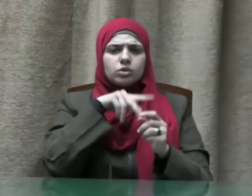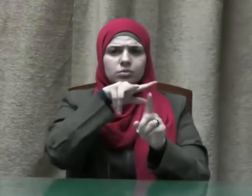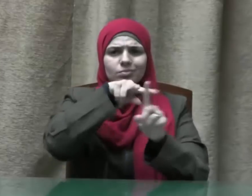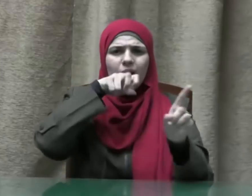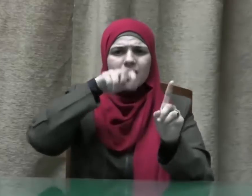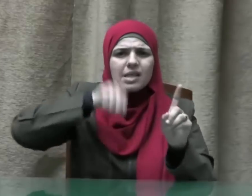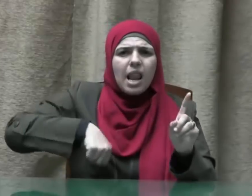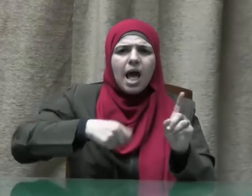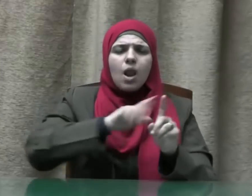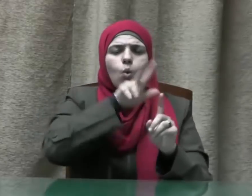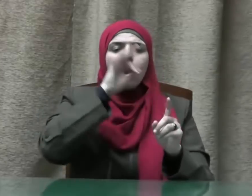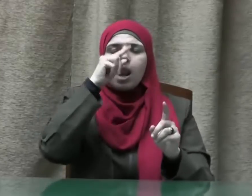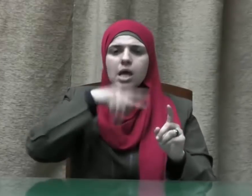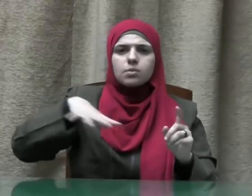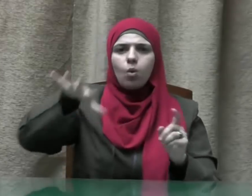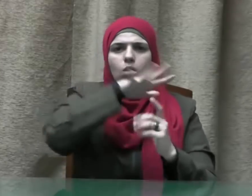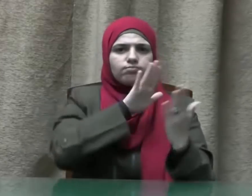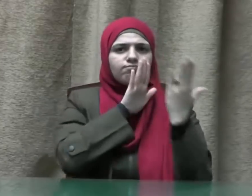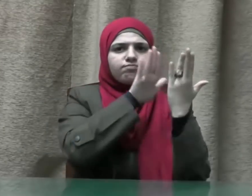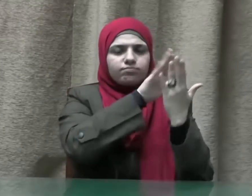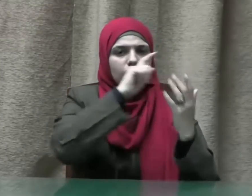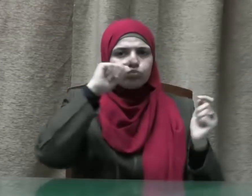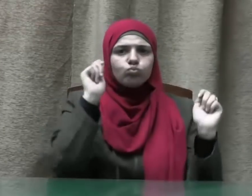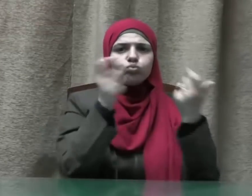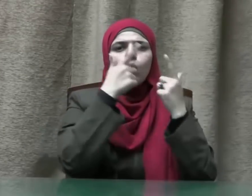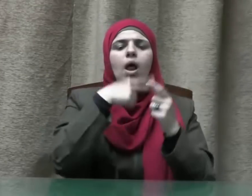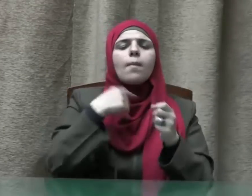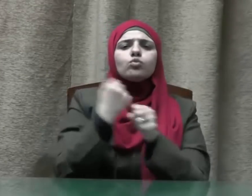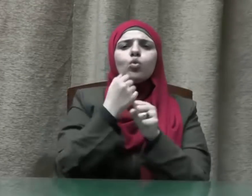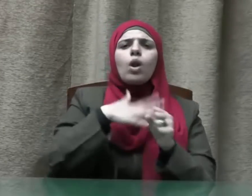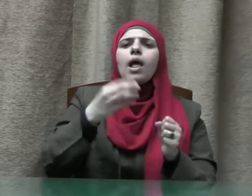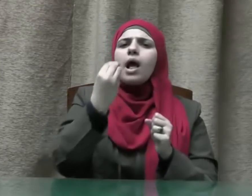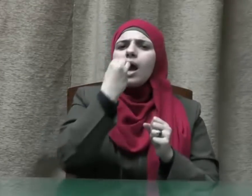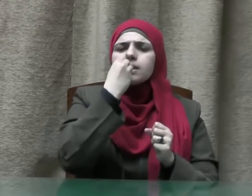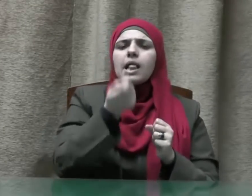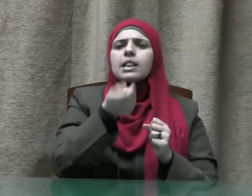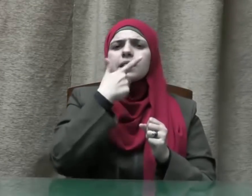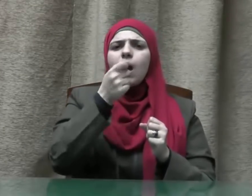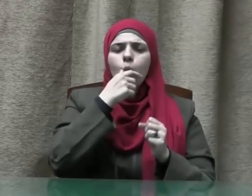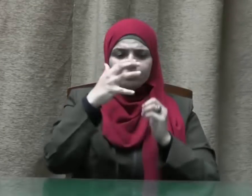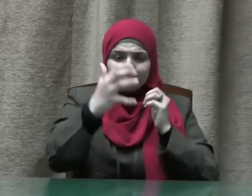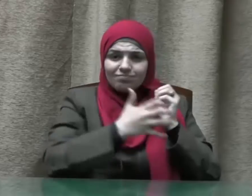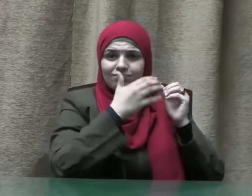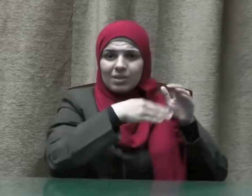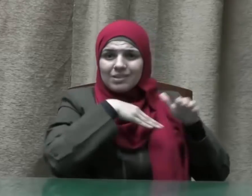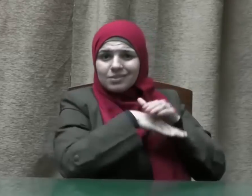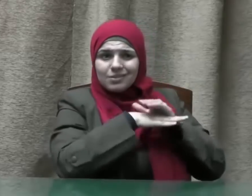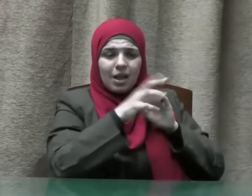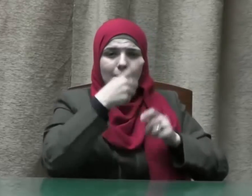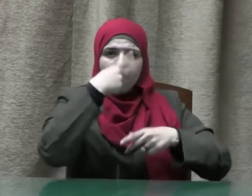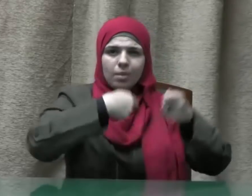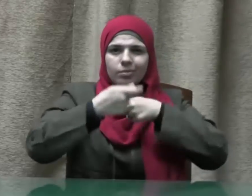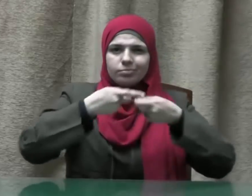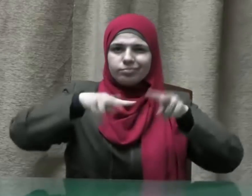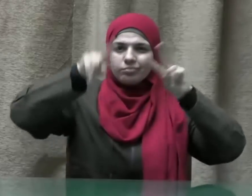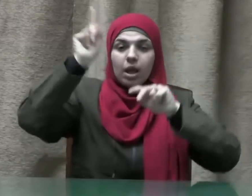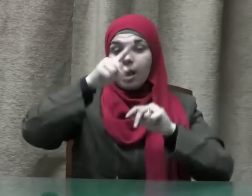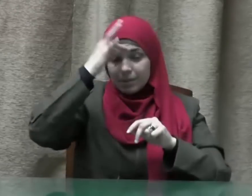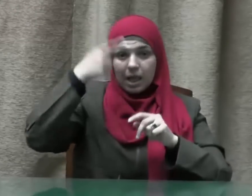ولا سيم ما يتصل بشؤون الغذاء والدواء على أن التاجر الفاهم لدينه